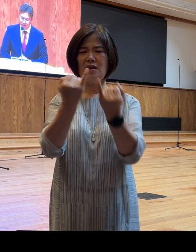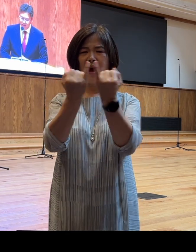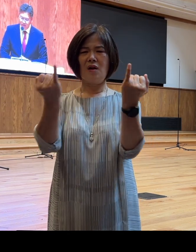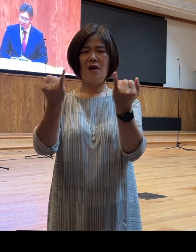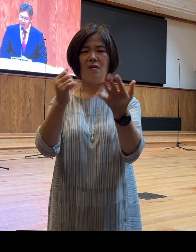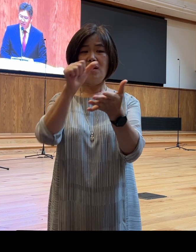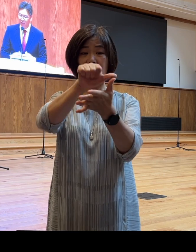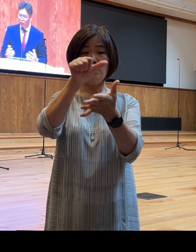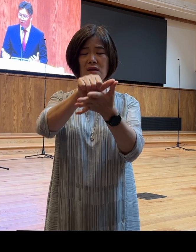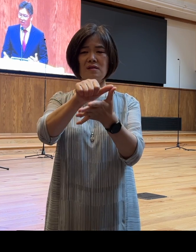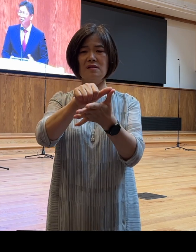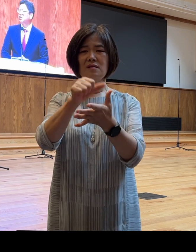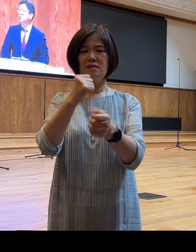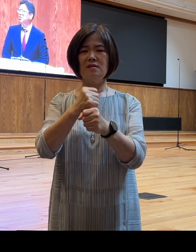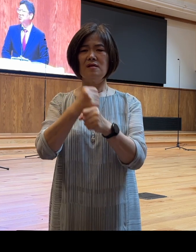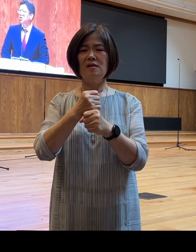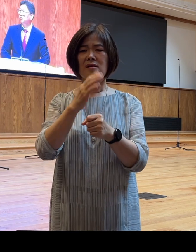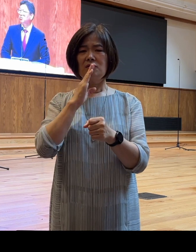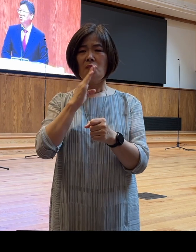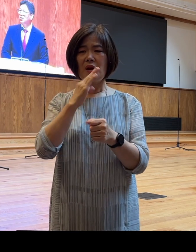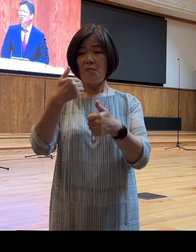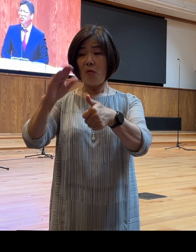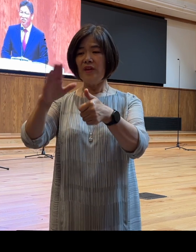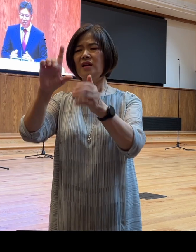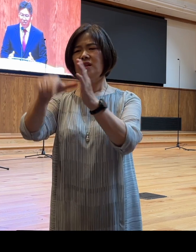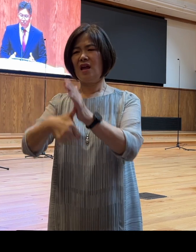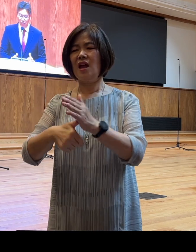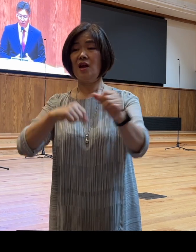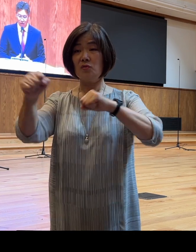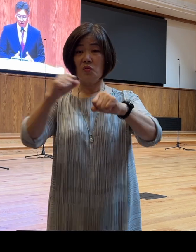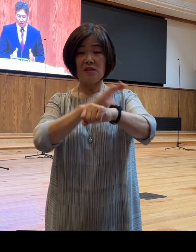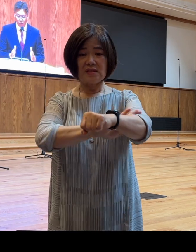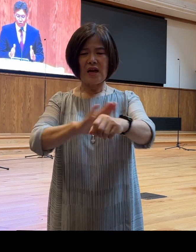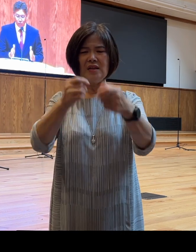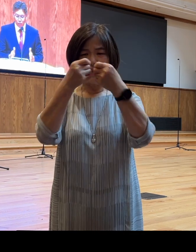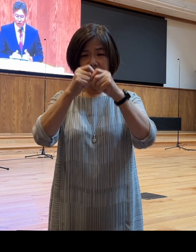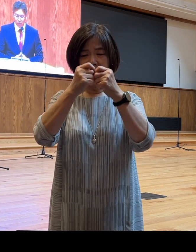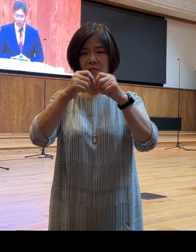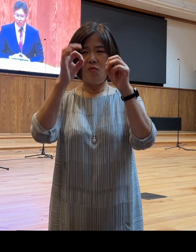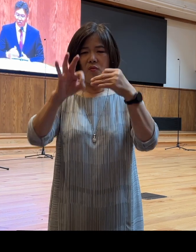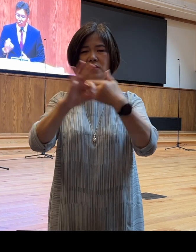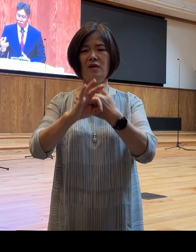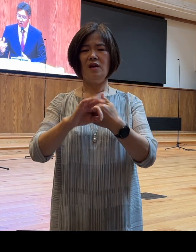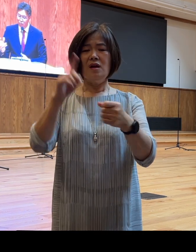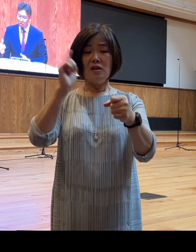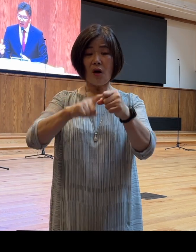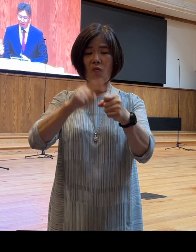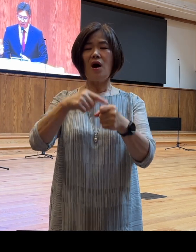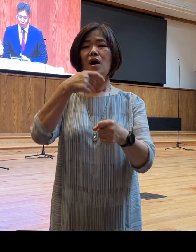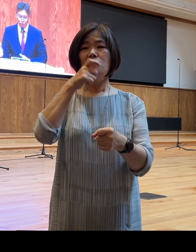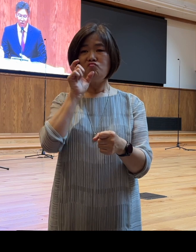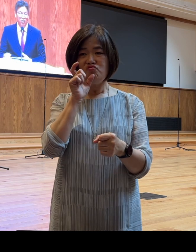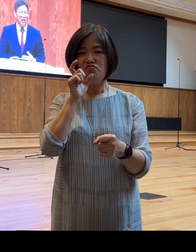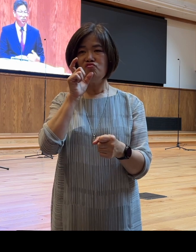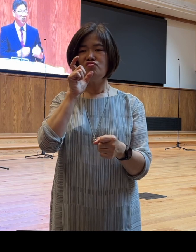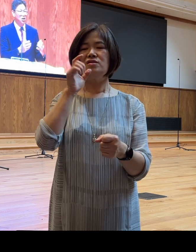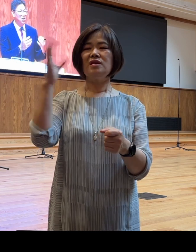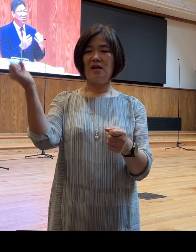이스마엘을 내보낼 때 그가 취했던 행동 우리가 자세히 보면 오늘 본문에서 떡과 물 한 가죽 부대를 가져다가 하갈의 어깨에